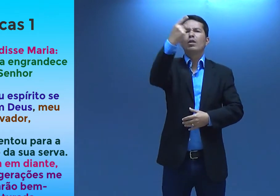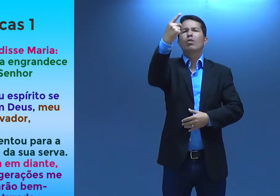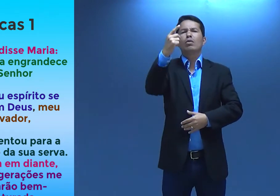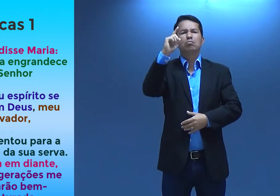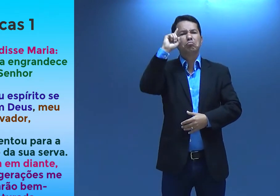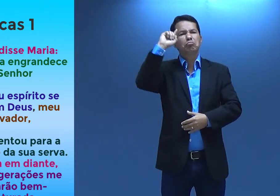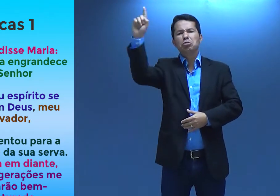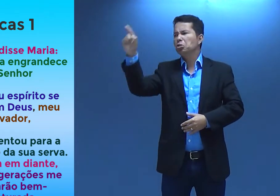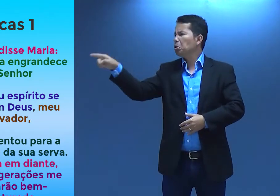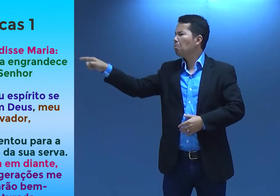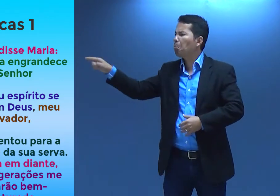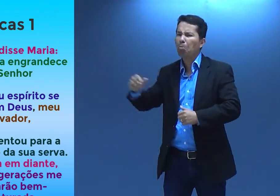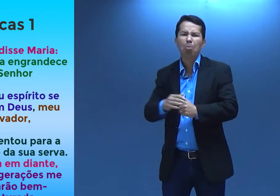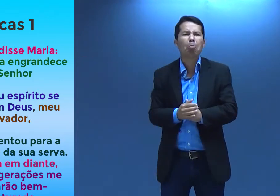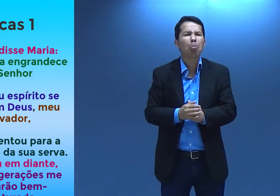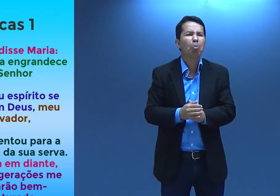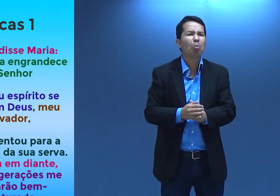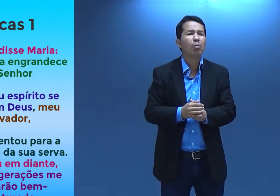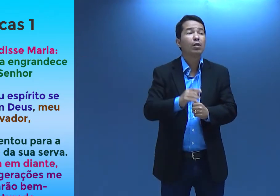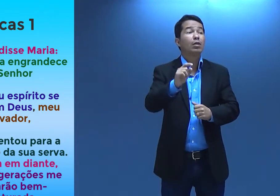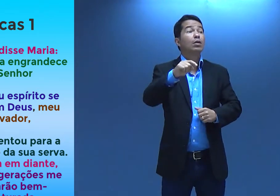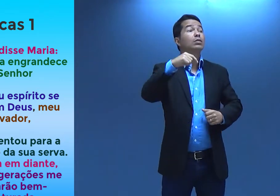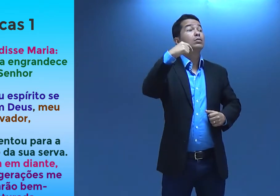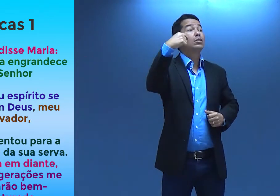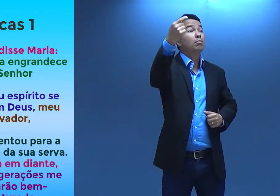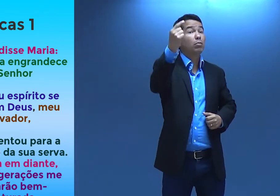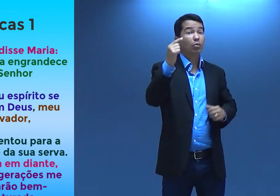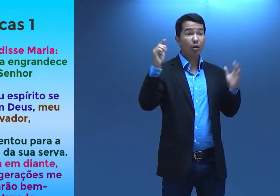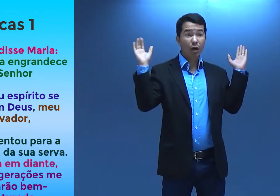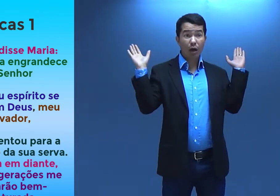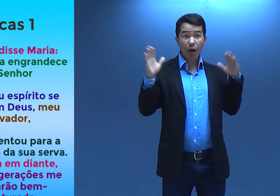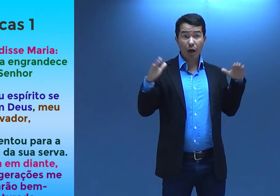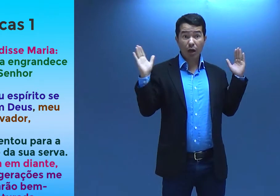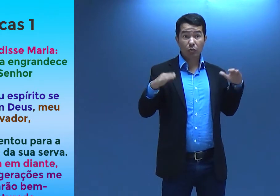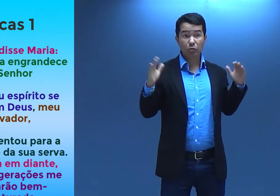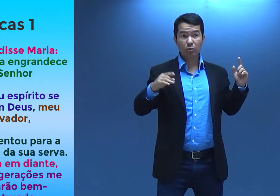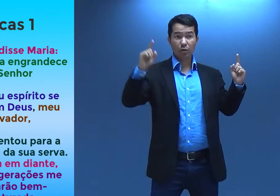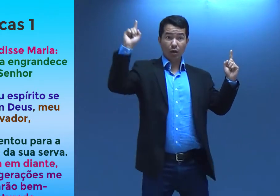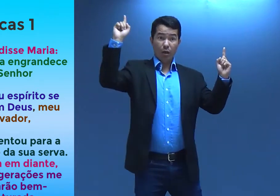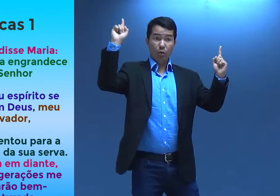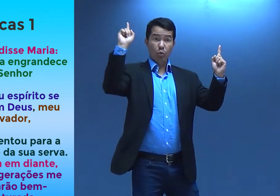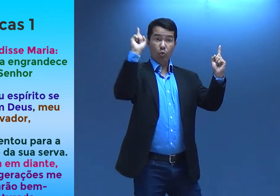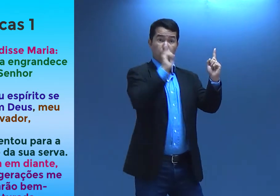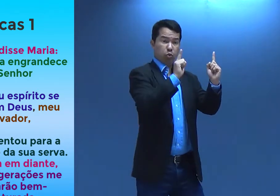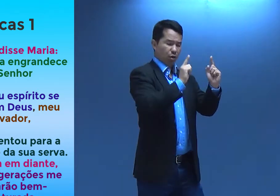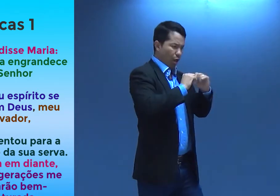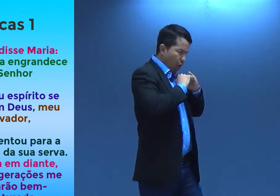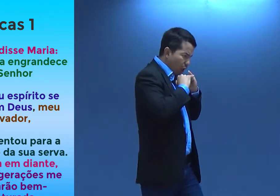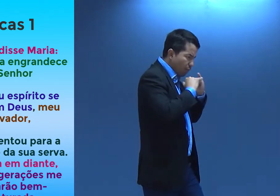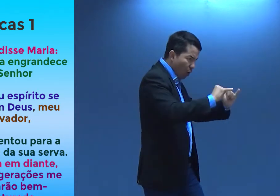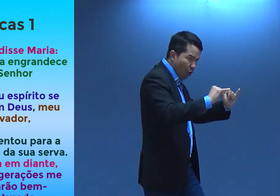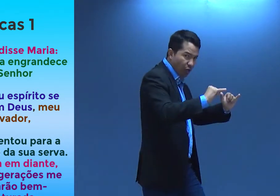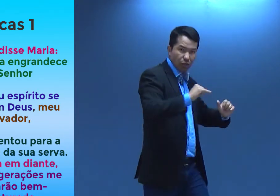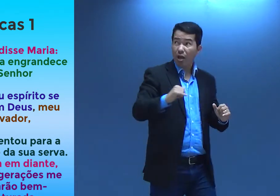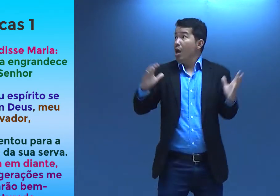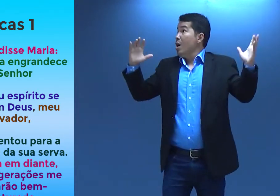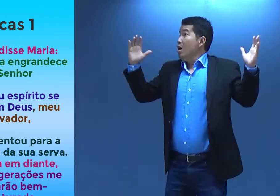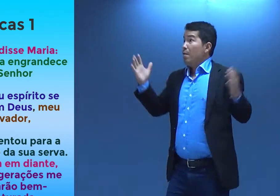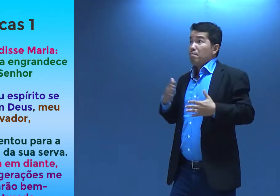Mas a Maria falou isso um dia. Né? E depois, o anjo veio e falou